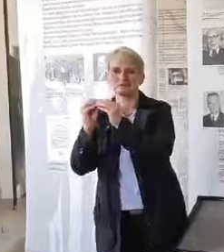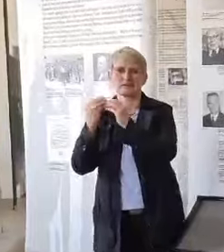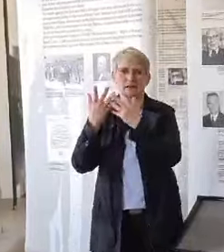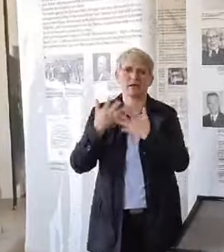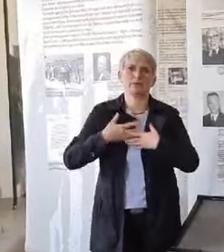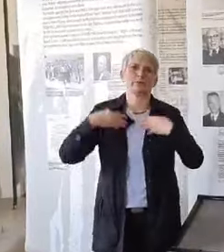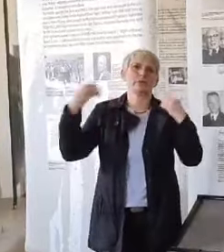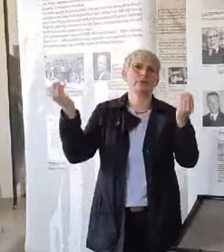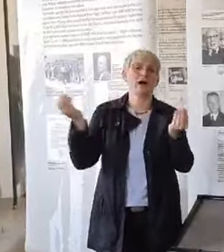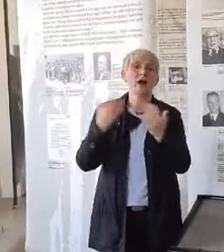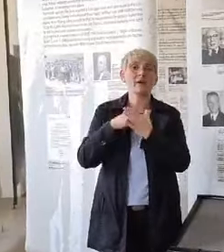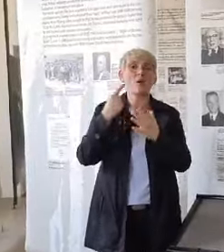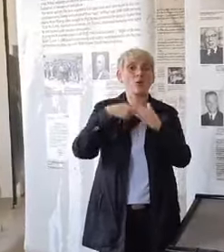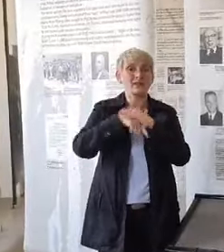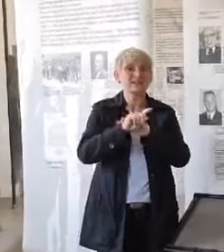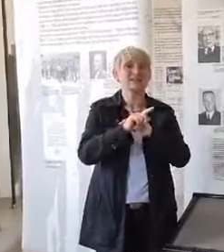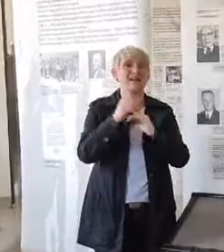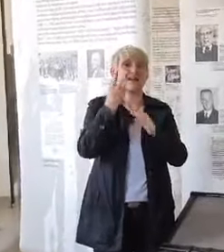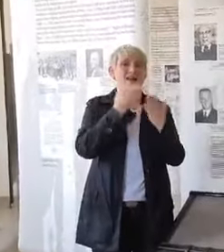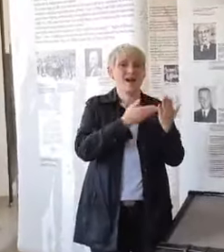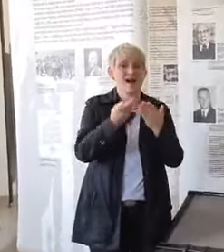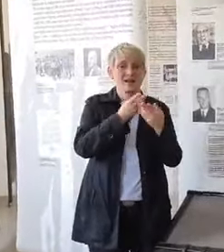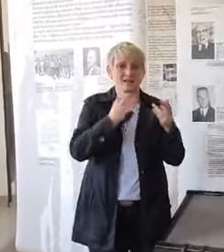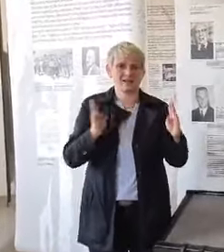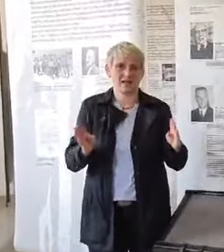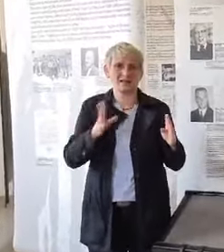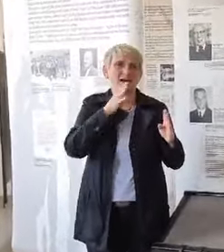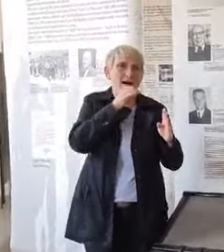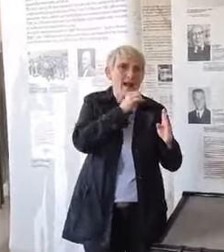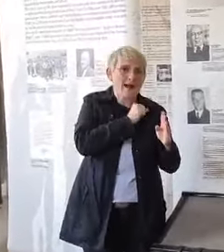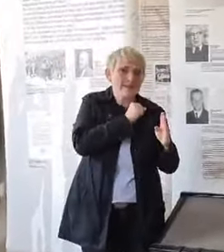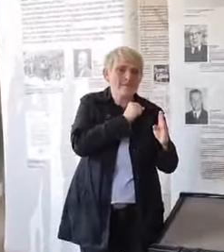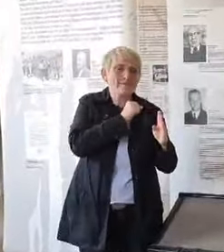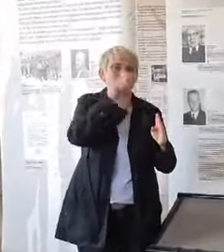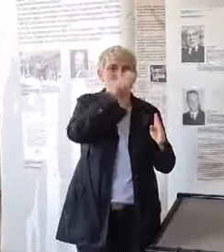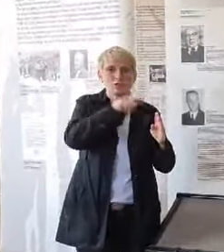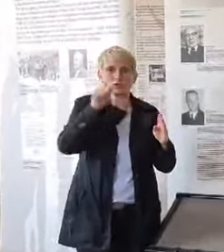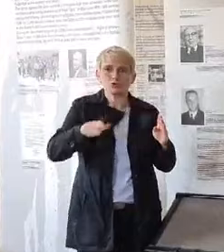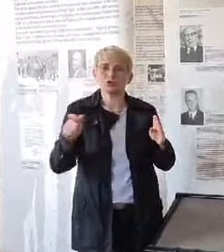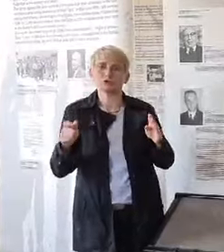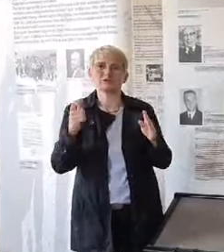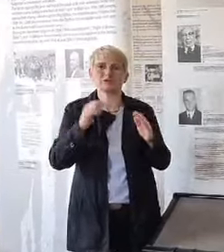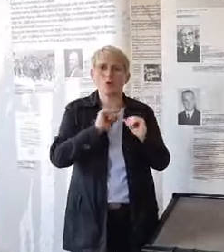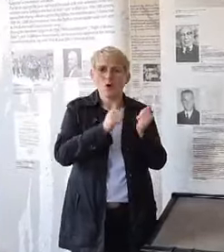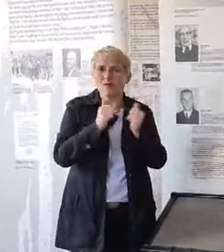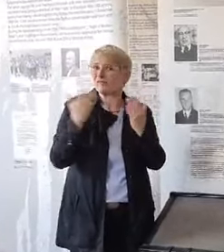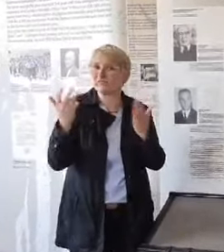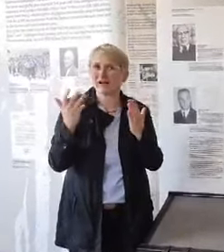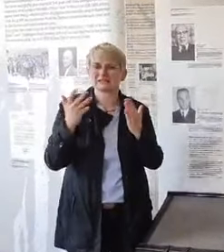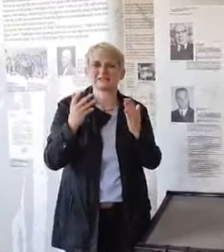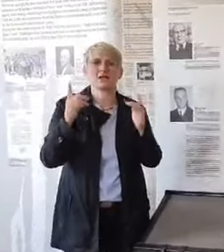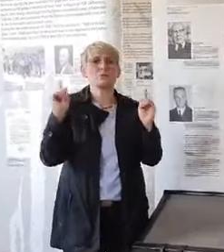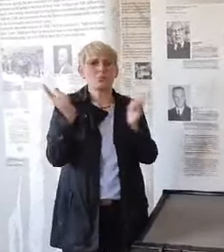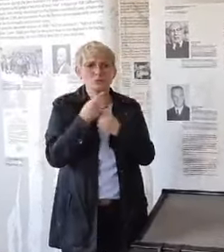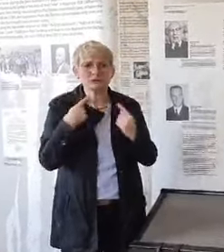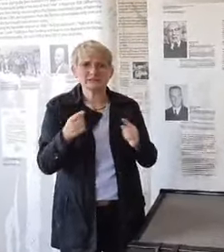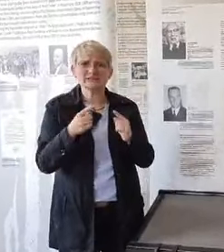geholfen, im Geheimen Gedichte anzufertigen, Musik mit anderen